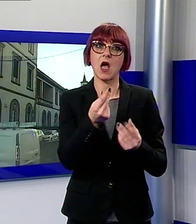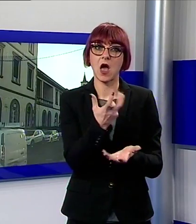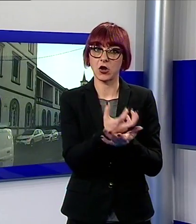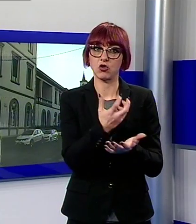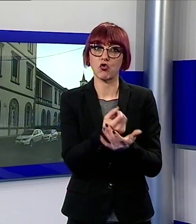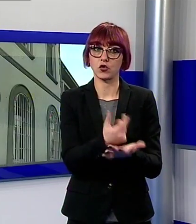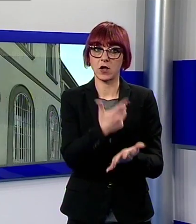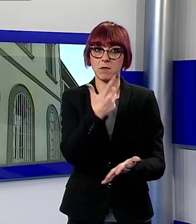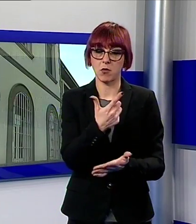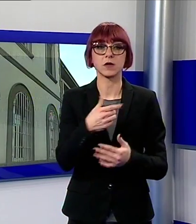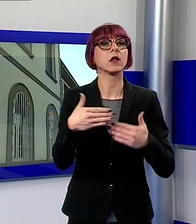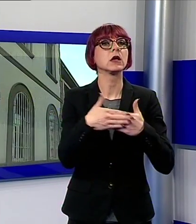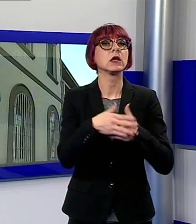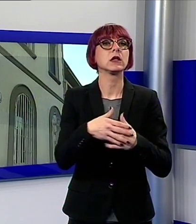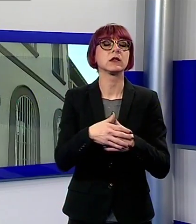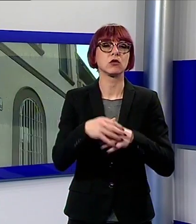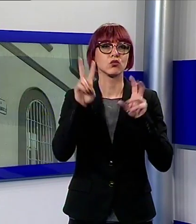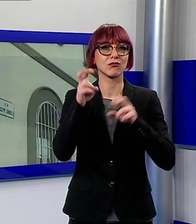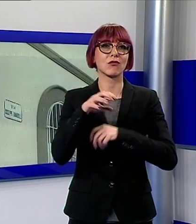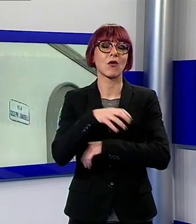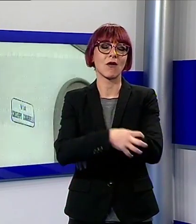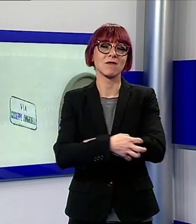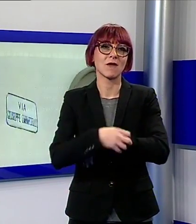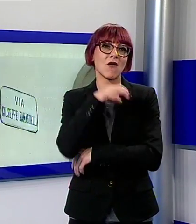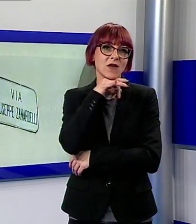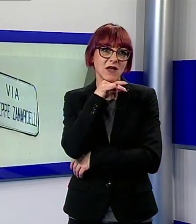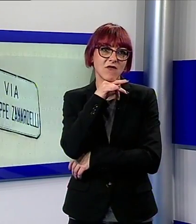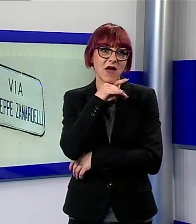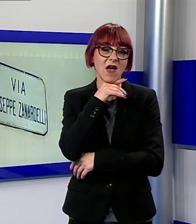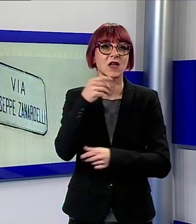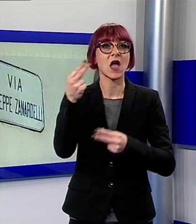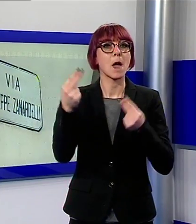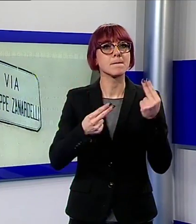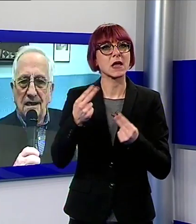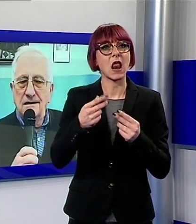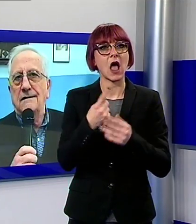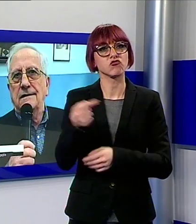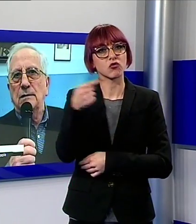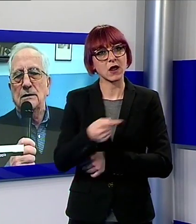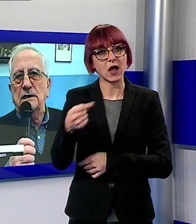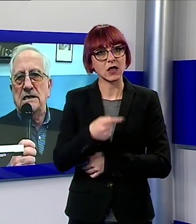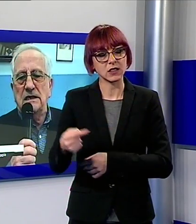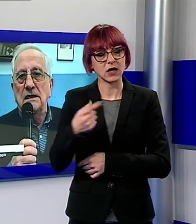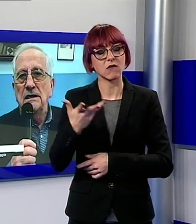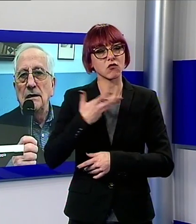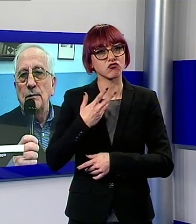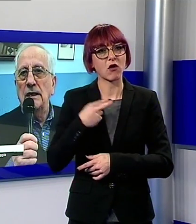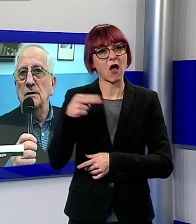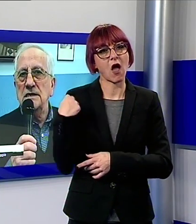2017 chiuderà il bilancio in passivo di circa 140 mila euro Una grandissima notizia per la nostra